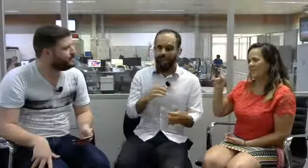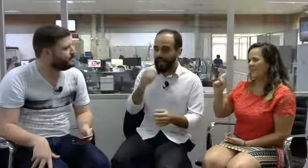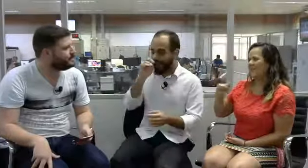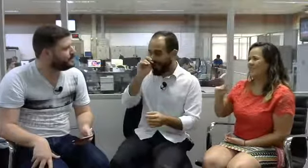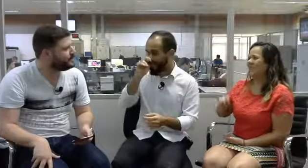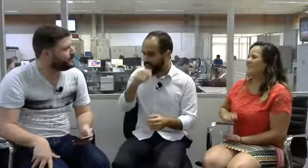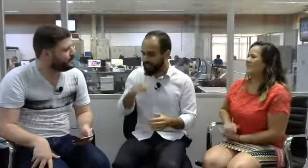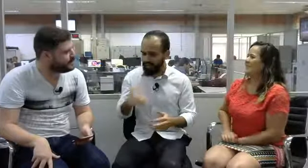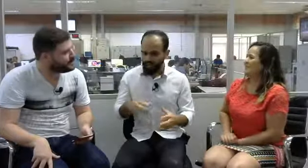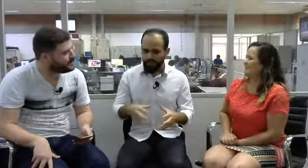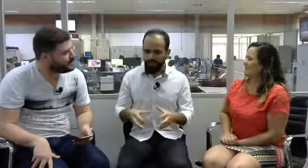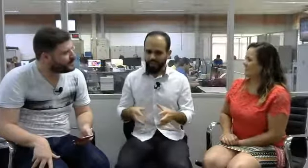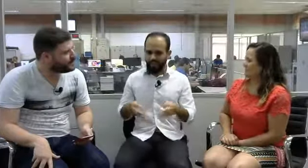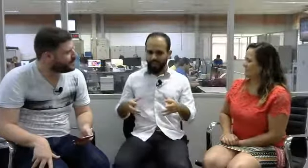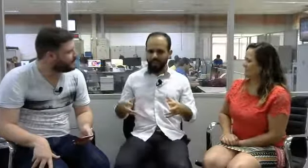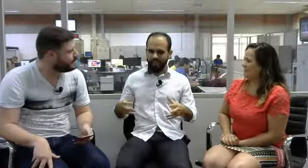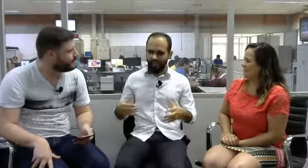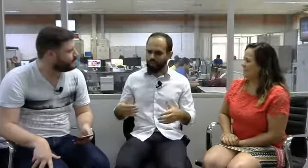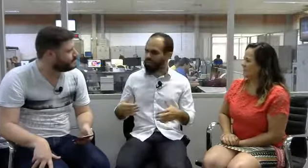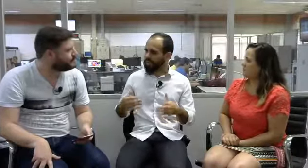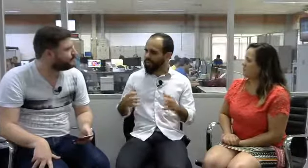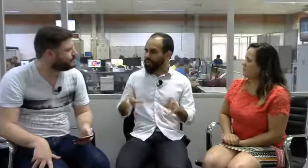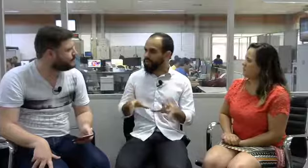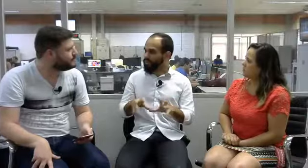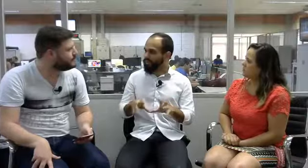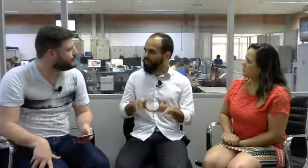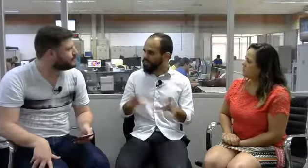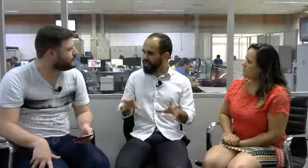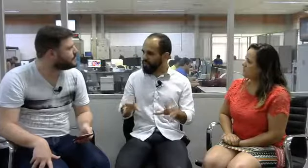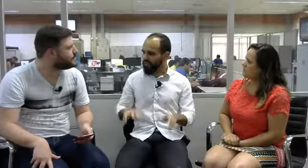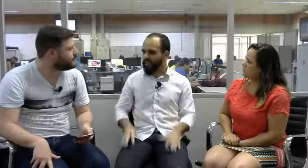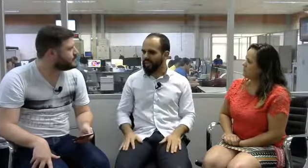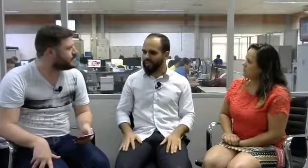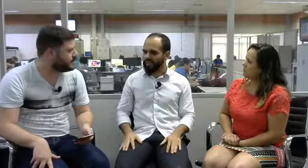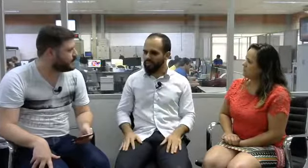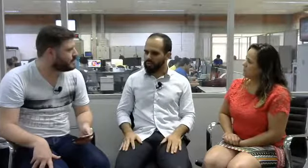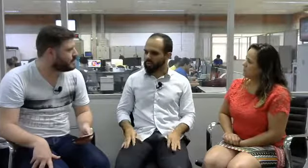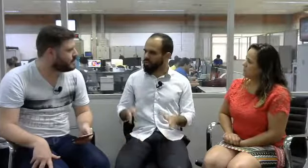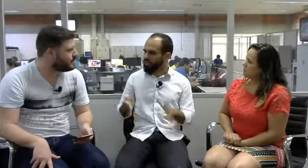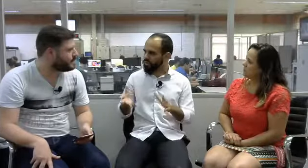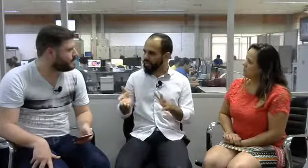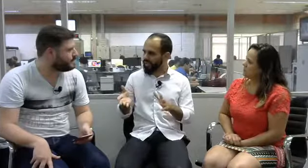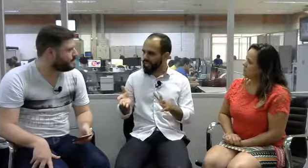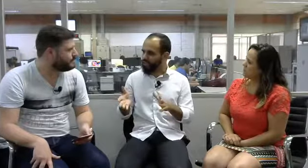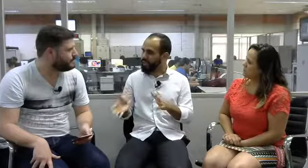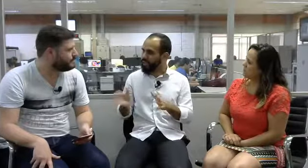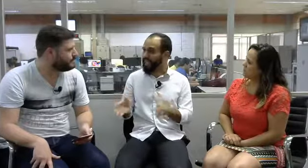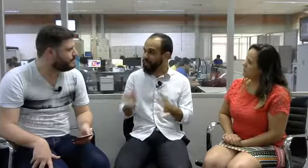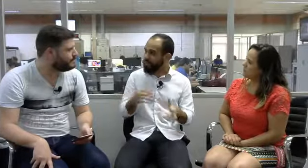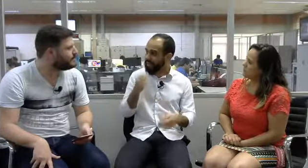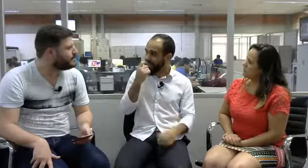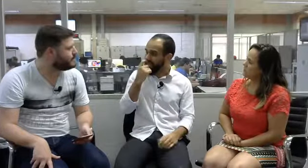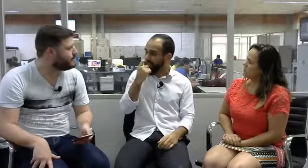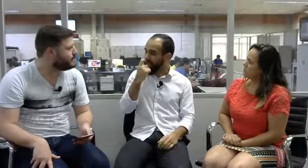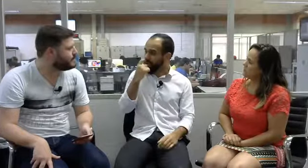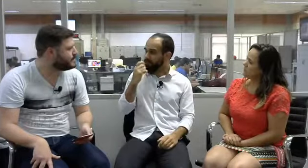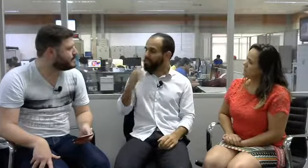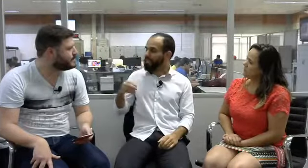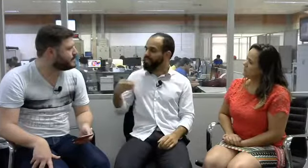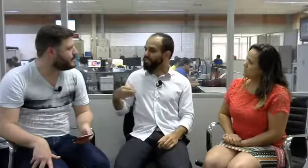interessante, porque nós dividimos os surdos que usam a língua de sinais, chamamos eles de